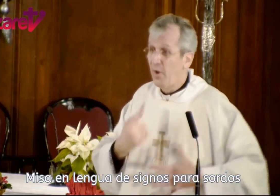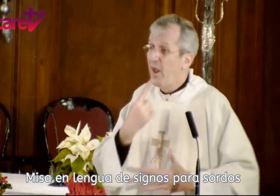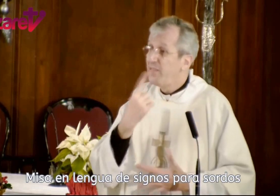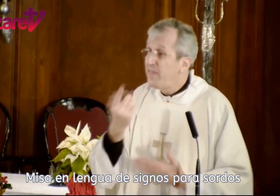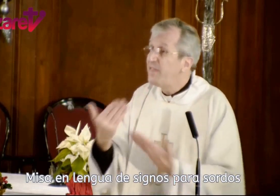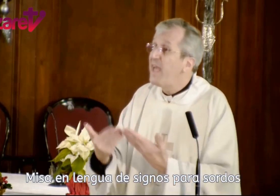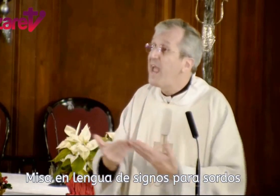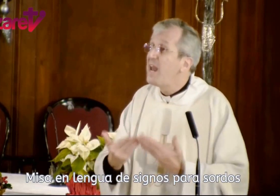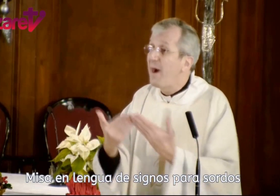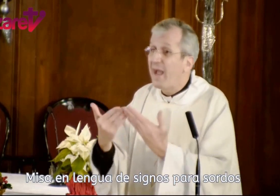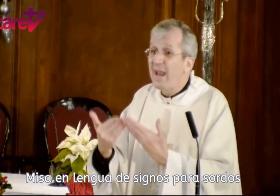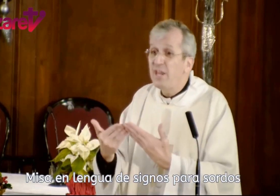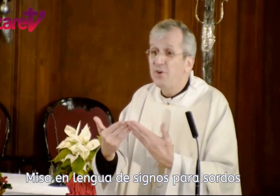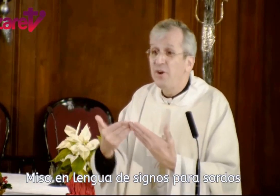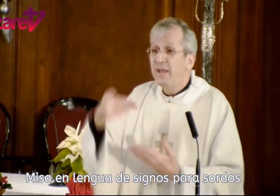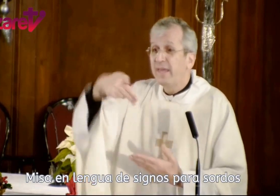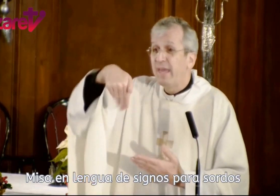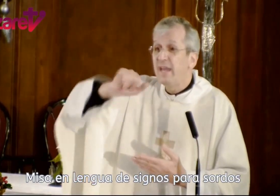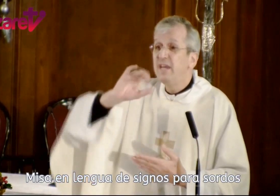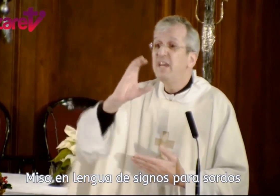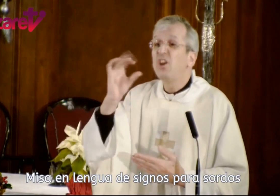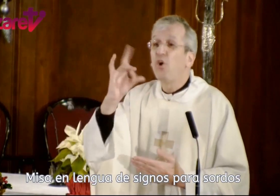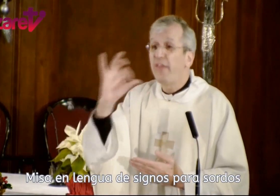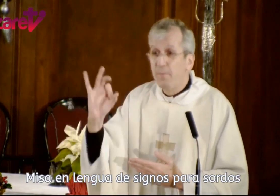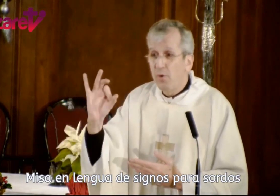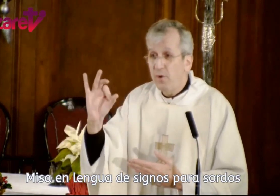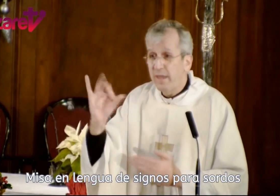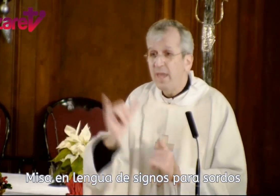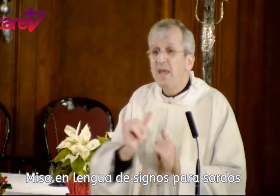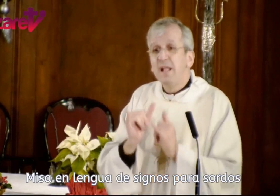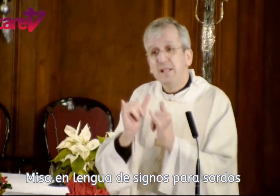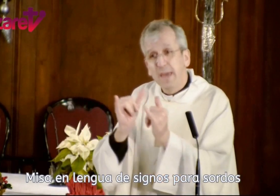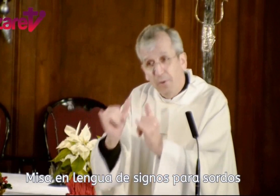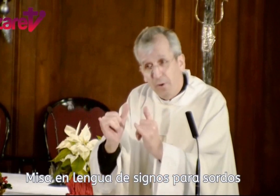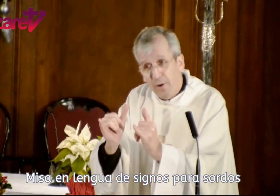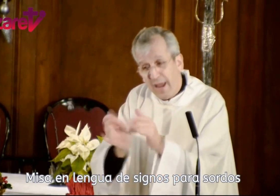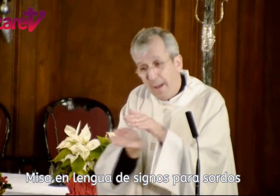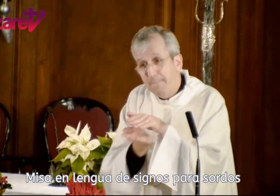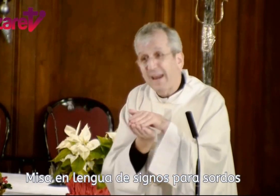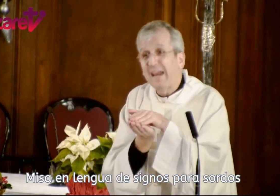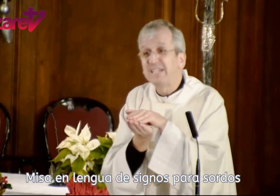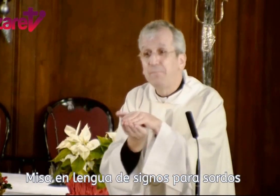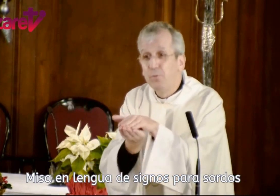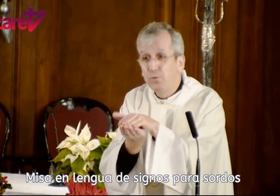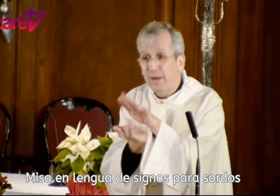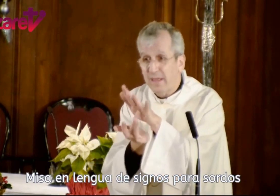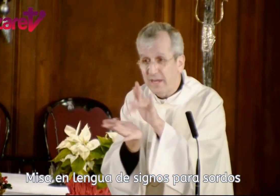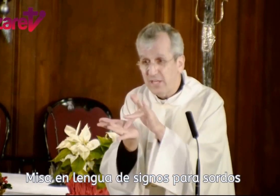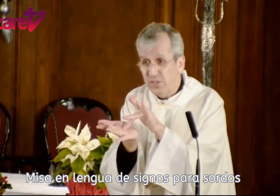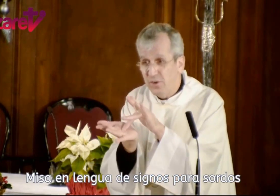dice el evangelio que Nicodemo llevó para la sepultura de Cristo